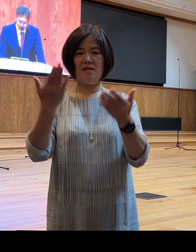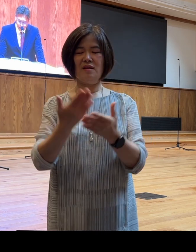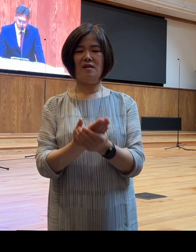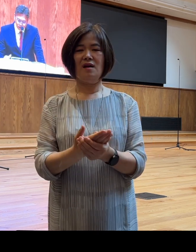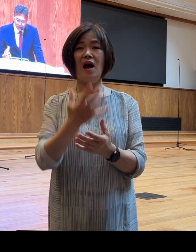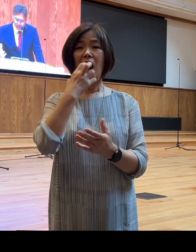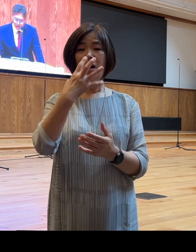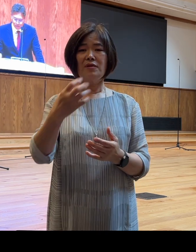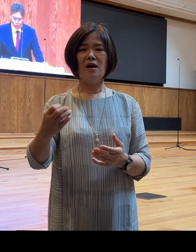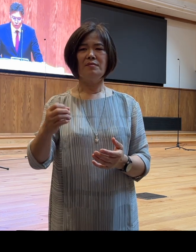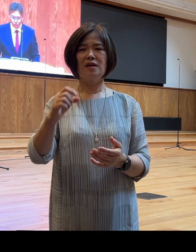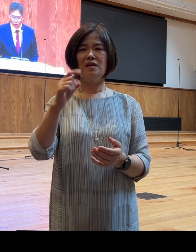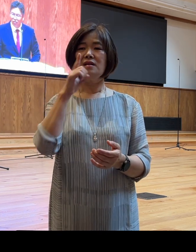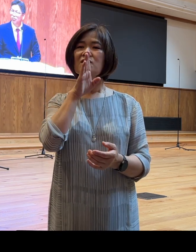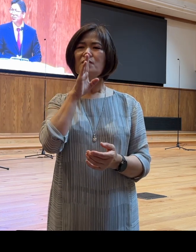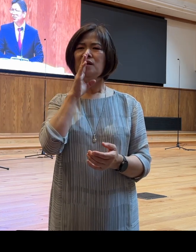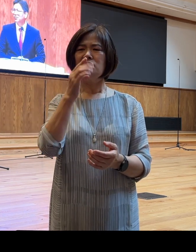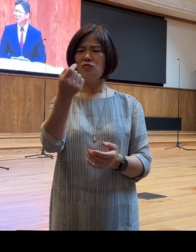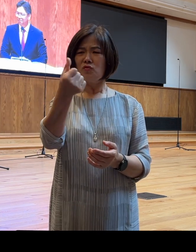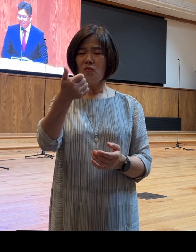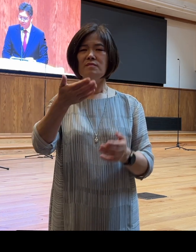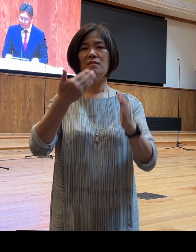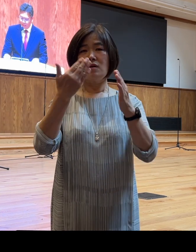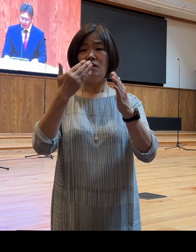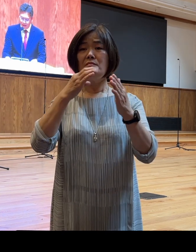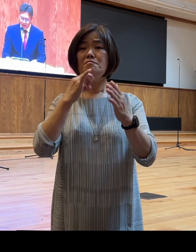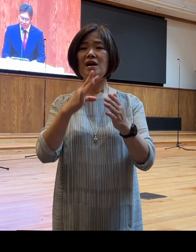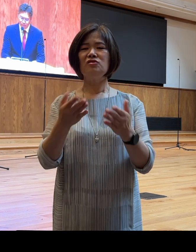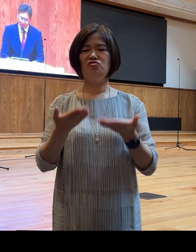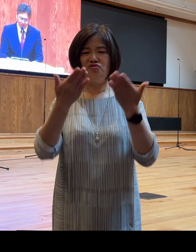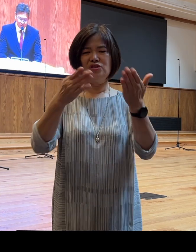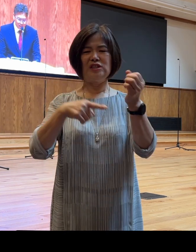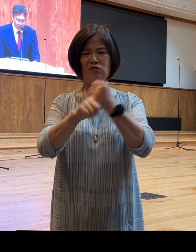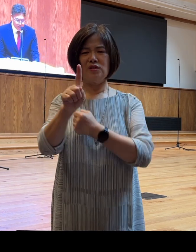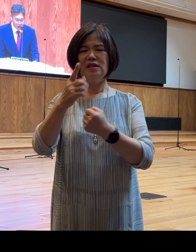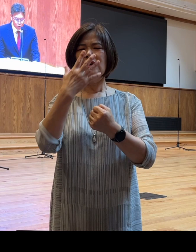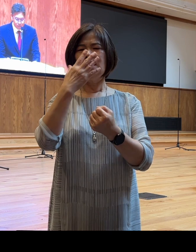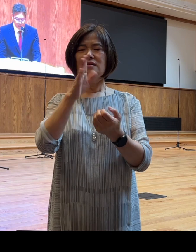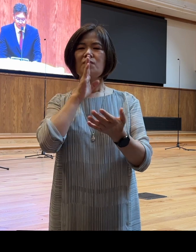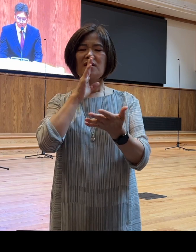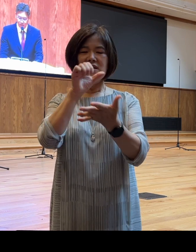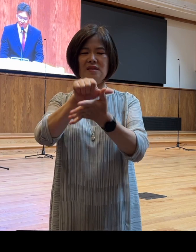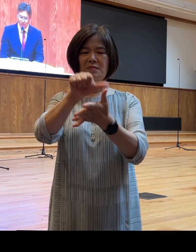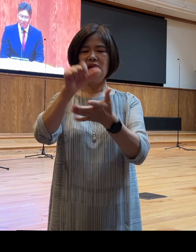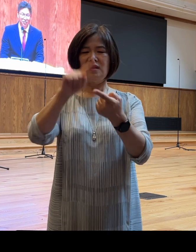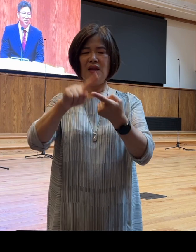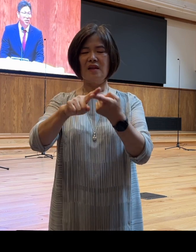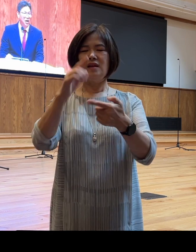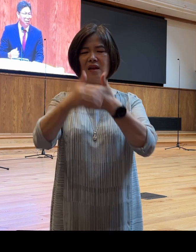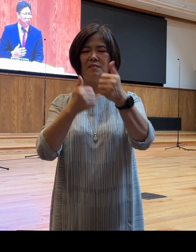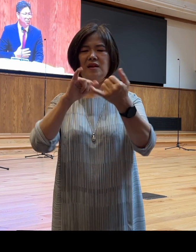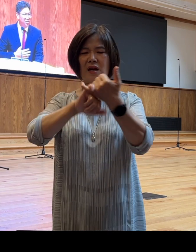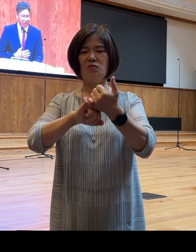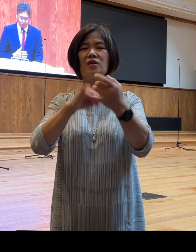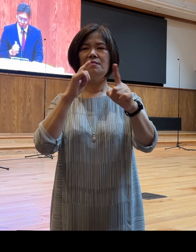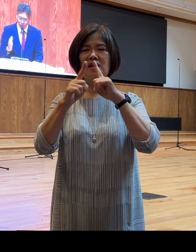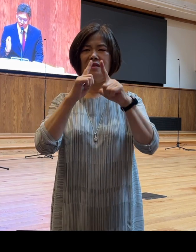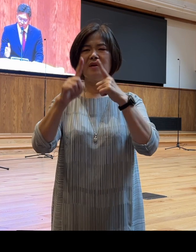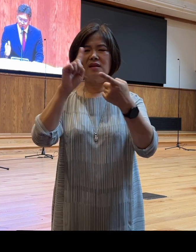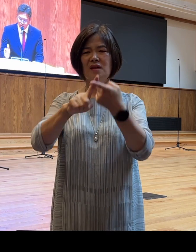이틀의 식량만 주어서 보냈던 것은요 이스마엘을 향한 하나님의 약속의 말씀에 대해서 아브라함이 절대적인 신뢰와